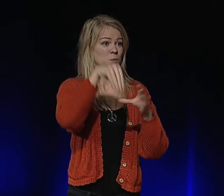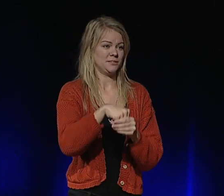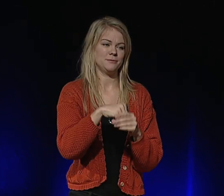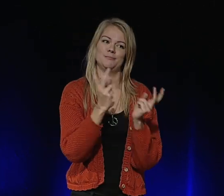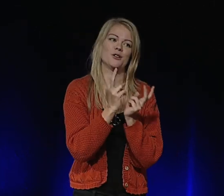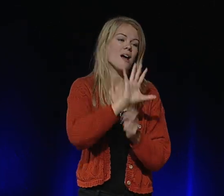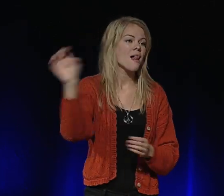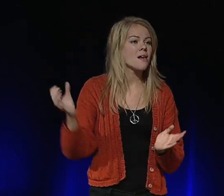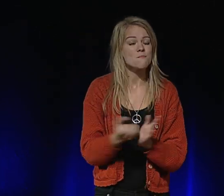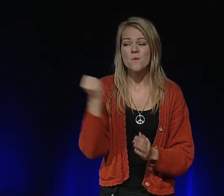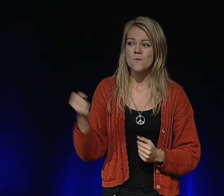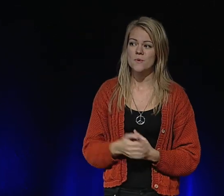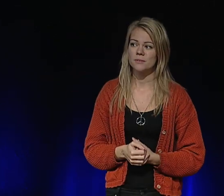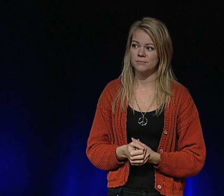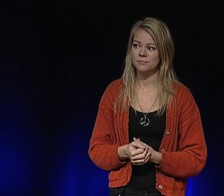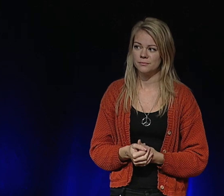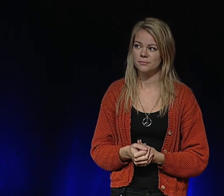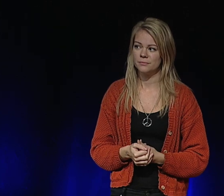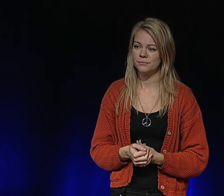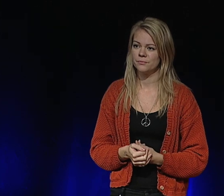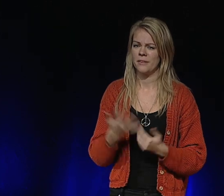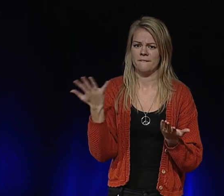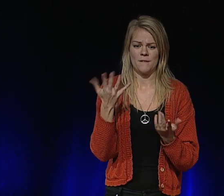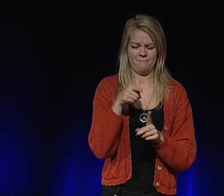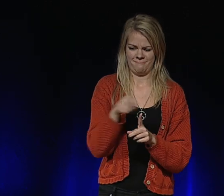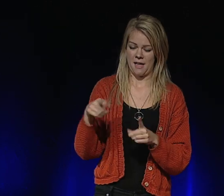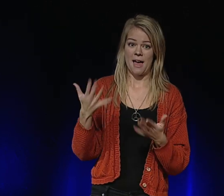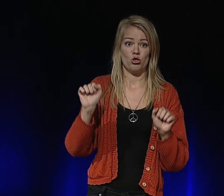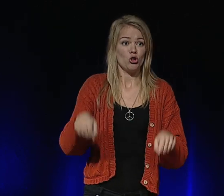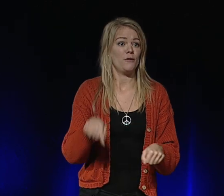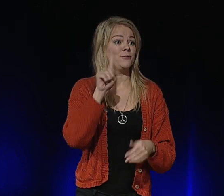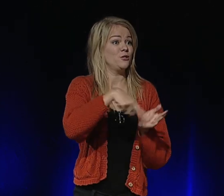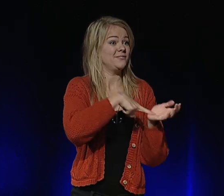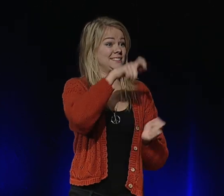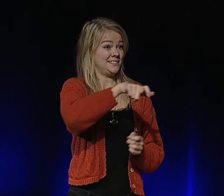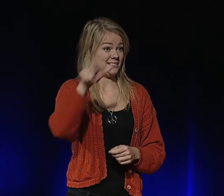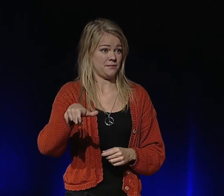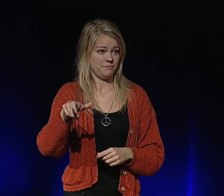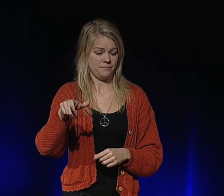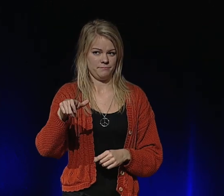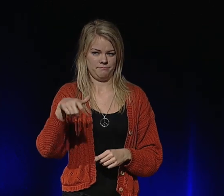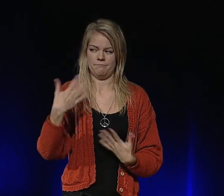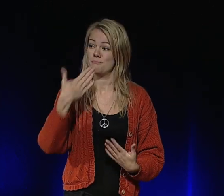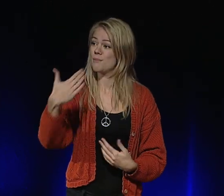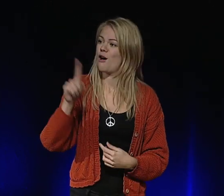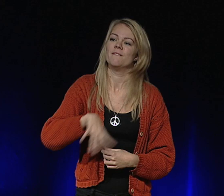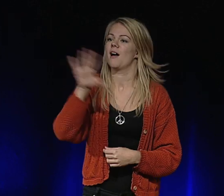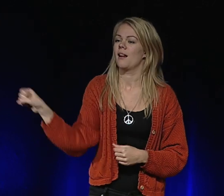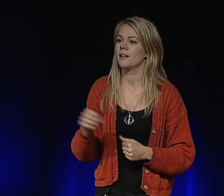inklusivt samhälle skulle gynna alla. Det som är nödvändigt för vissa är bra